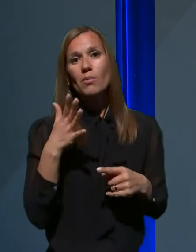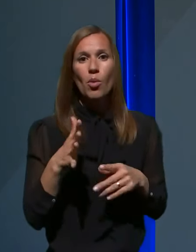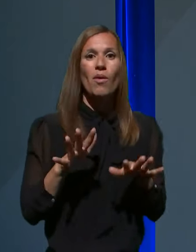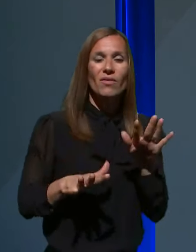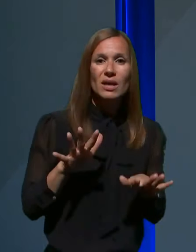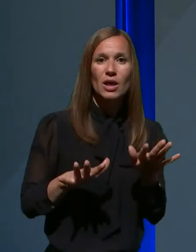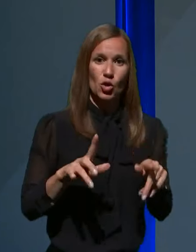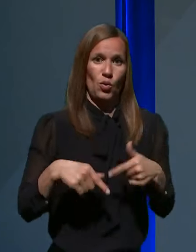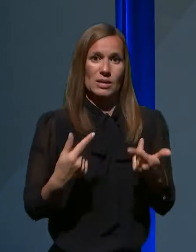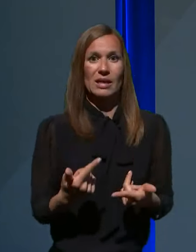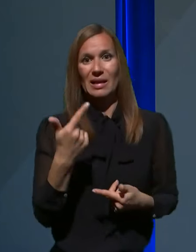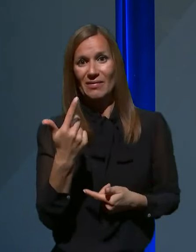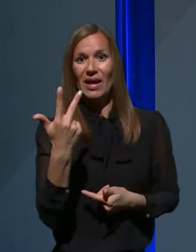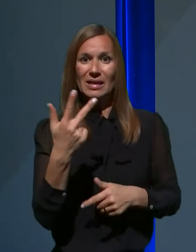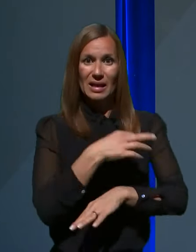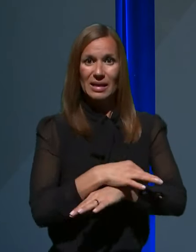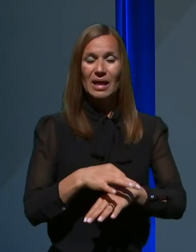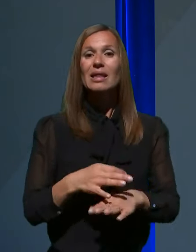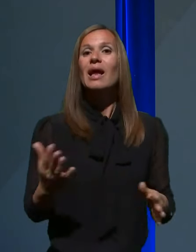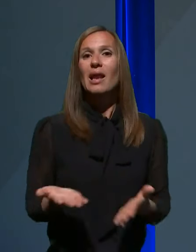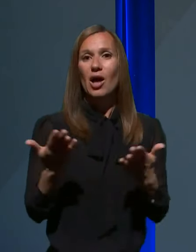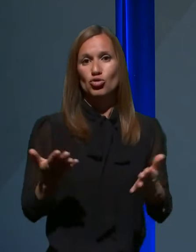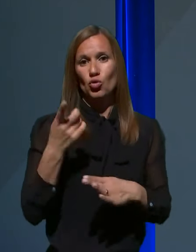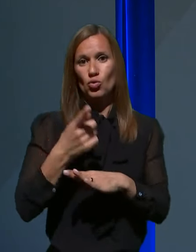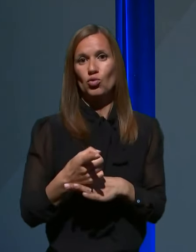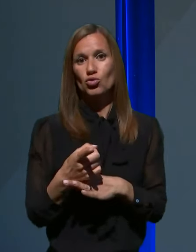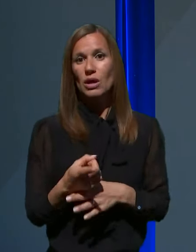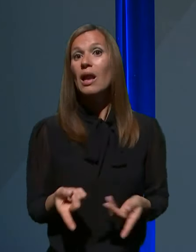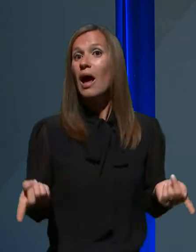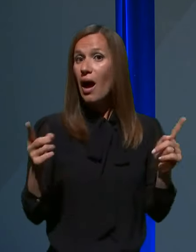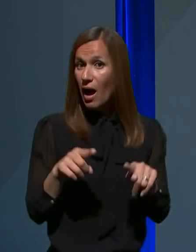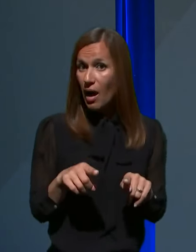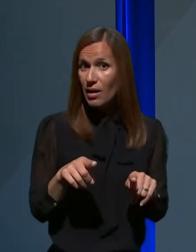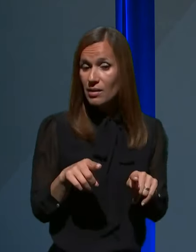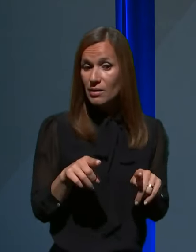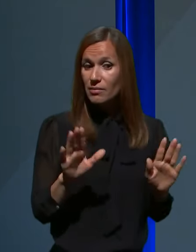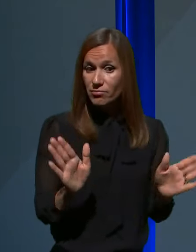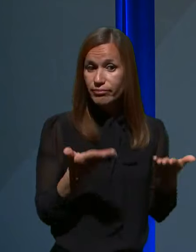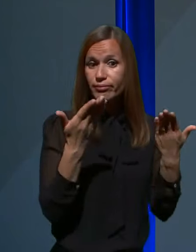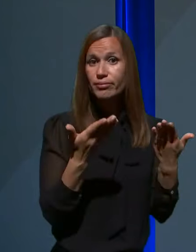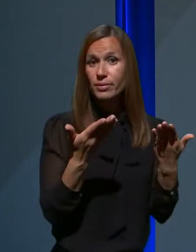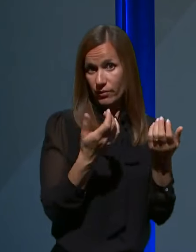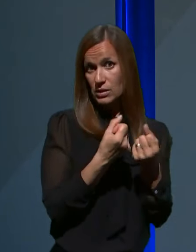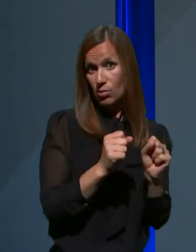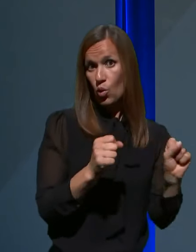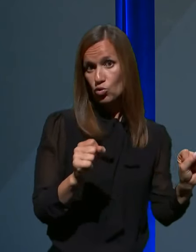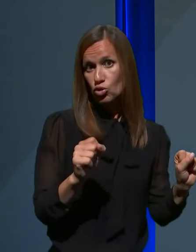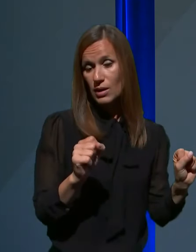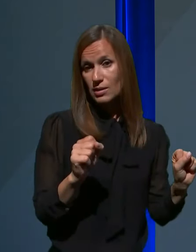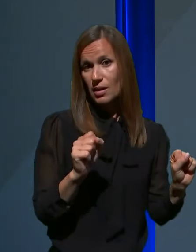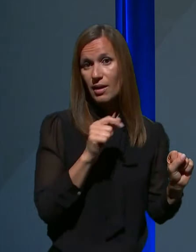dveh, treh tednih lažje odločili tudi ali iti v sproščanje teh